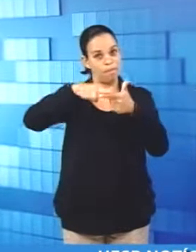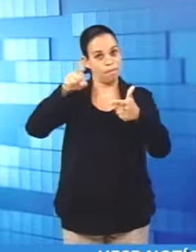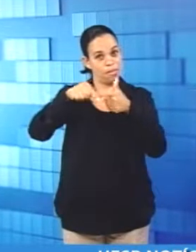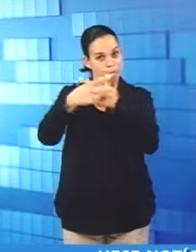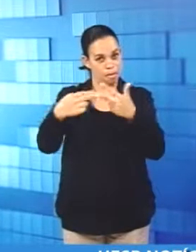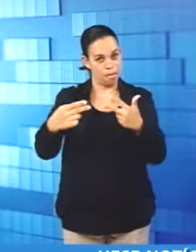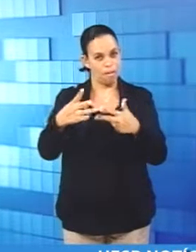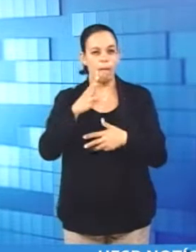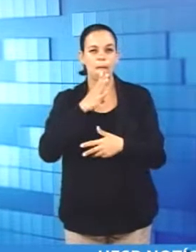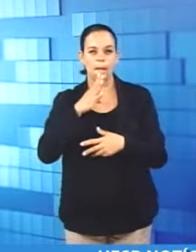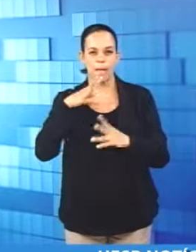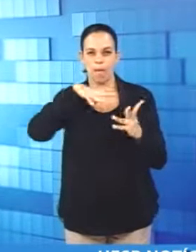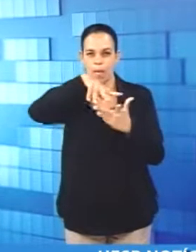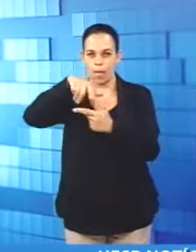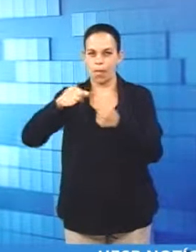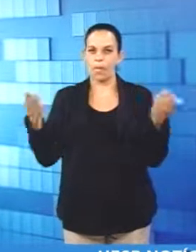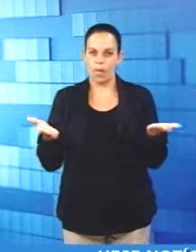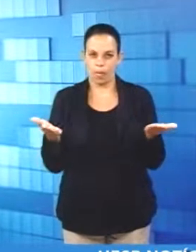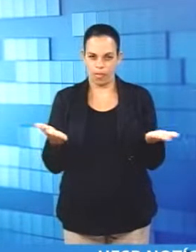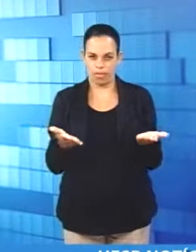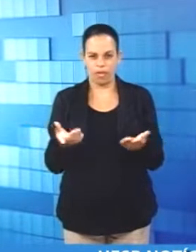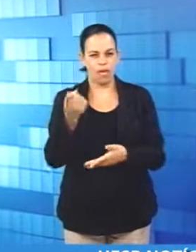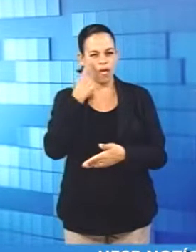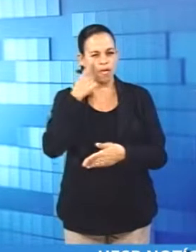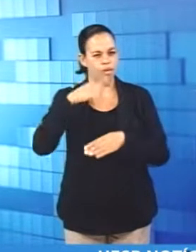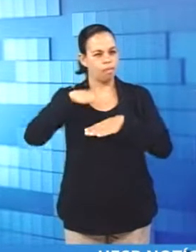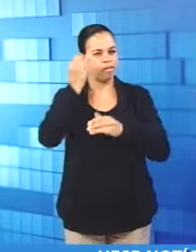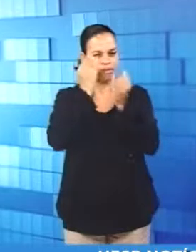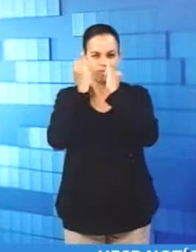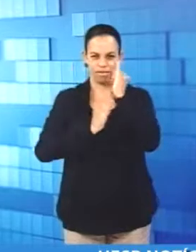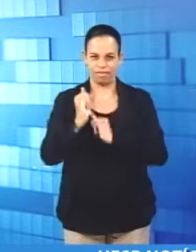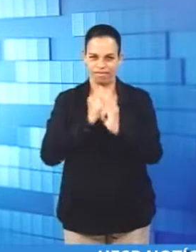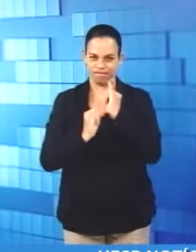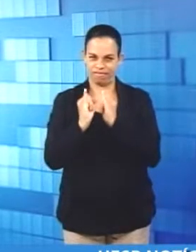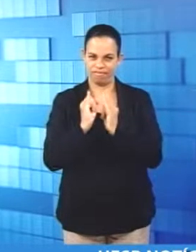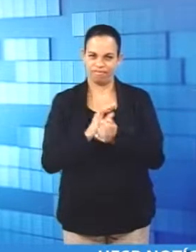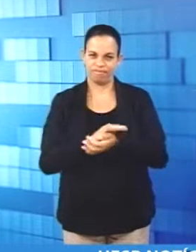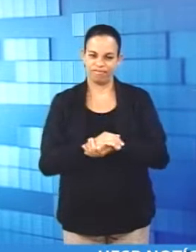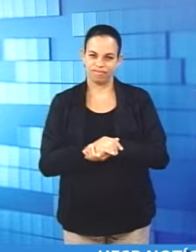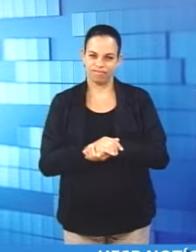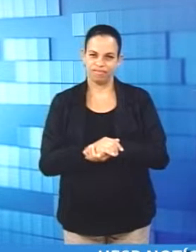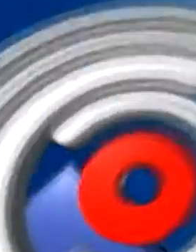Conflitos e Conhecimento no Mundo Contemporâneo. Confira mais informações.